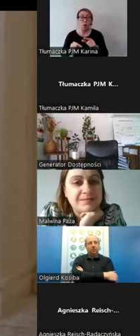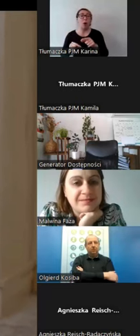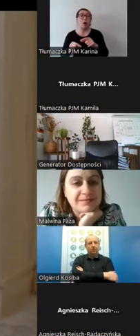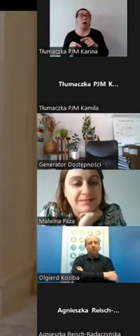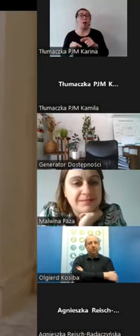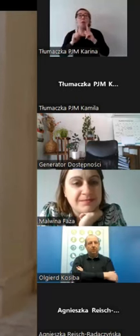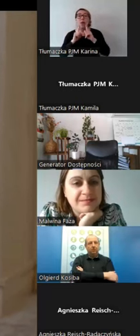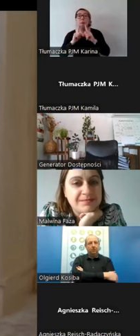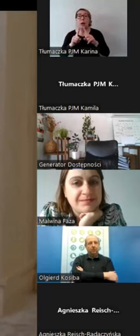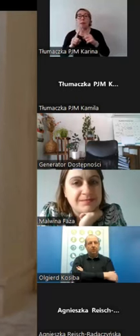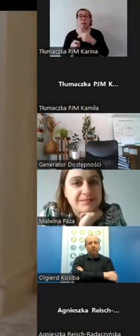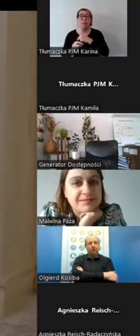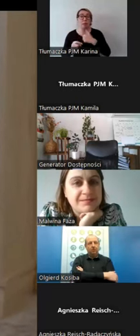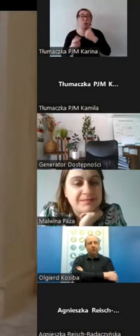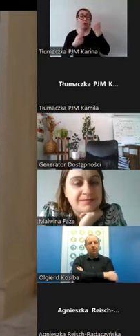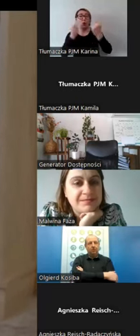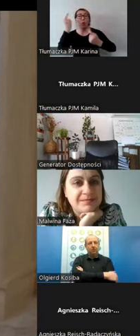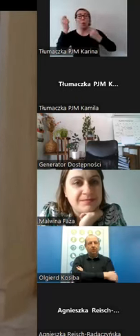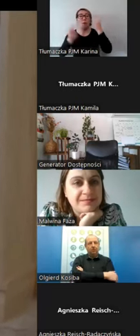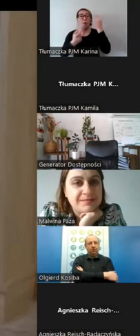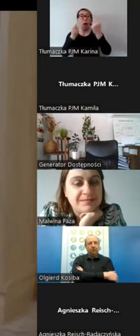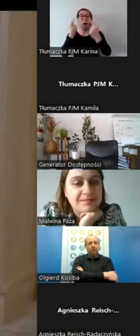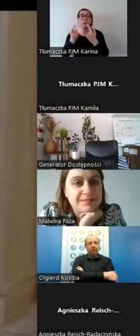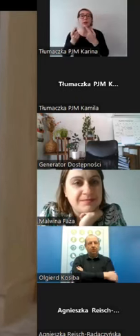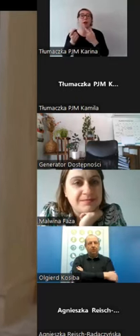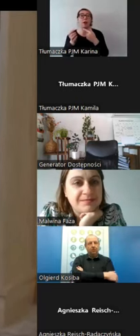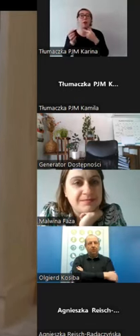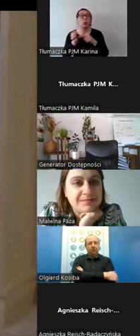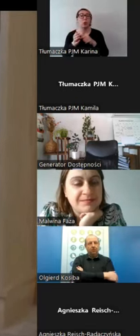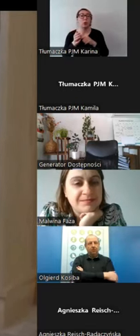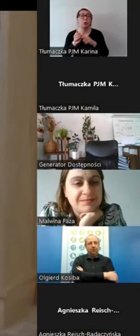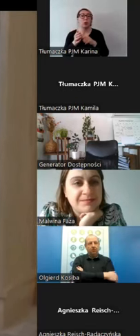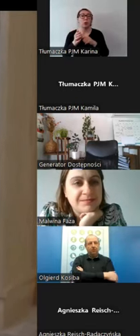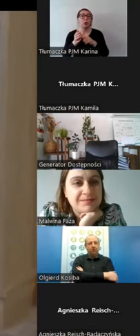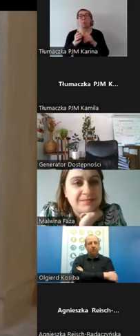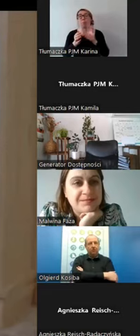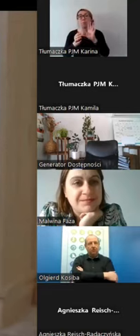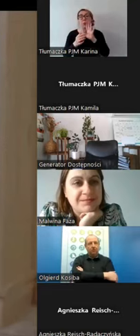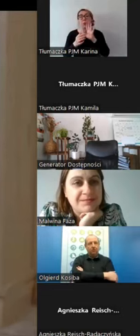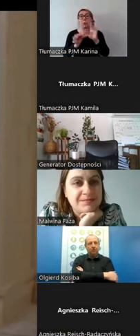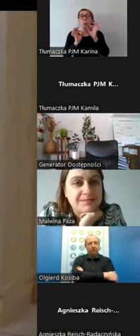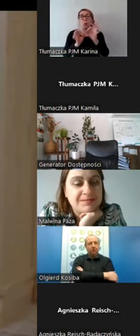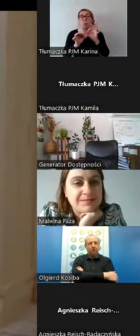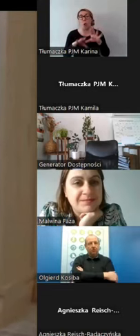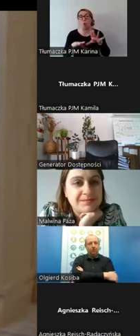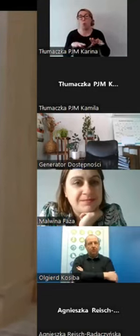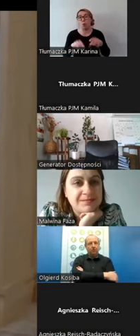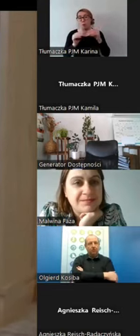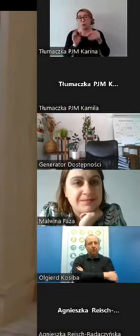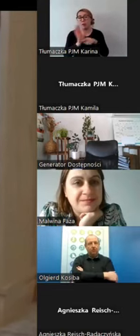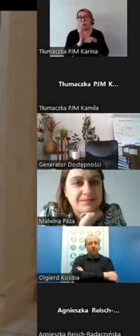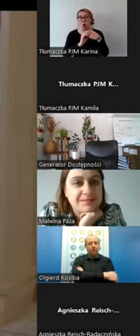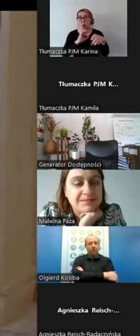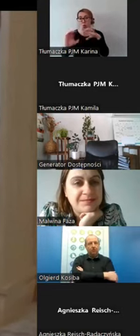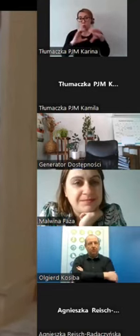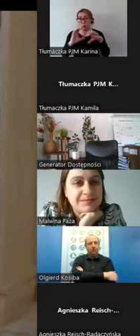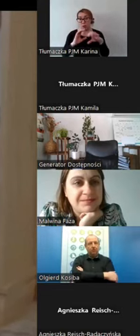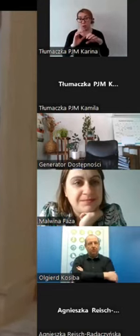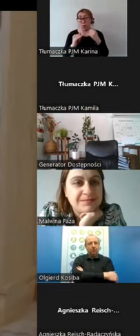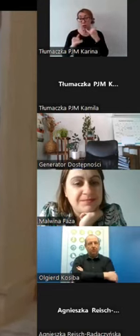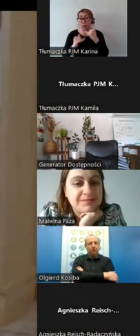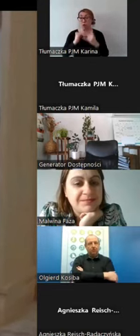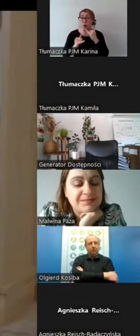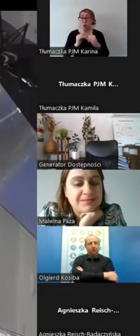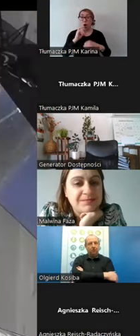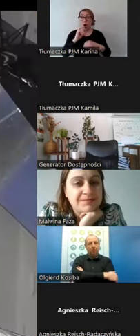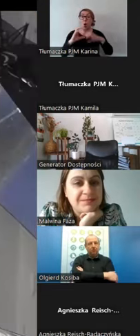nasza innowacja jest takim dobrym początkiem do komunikacji i jeżeli ta komunikacja